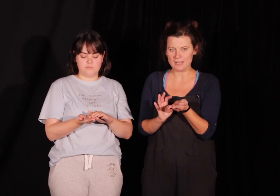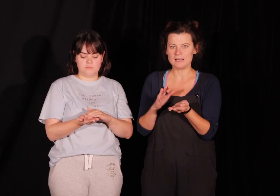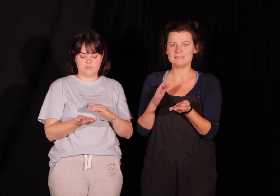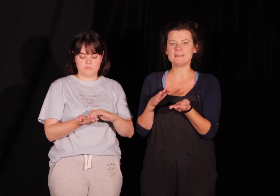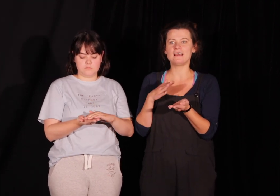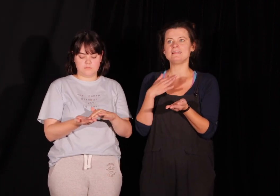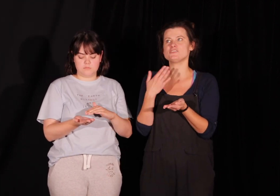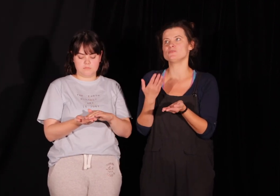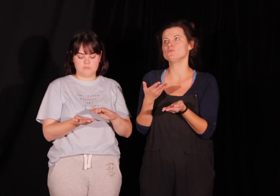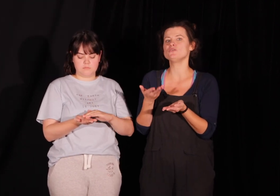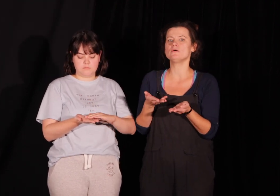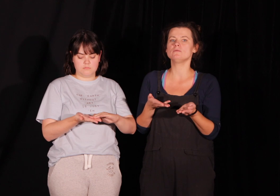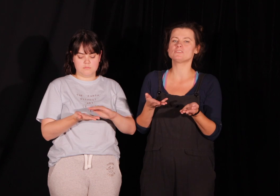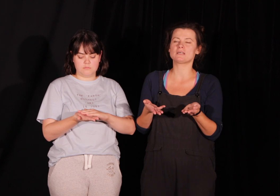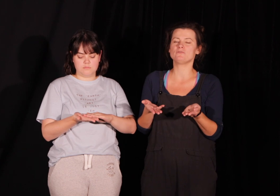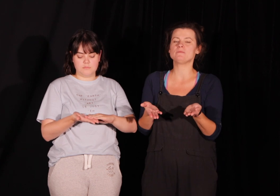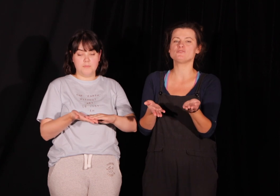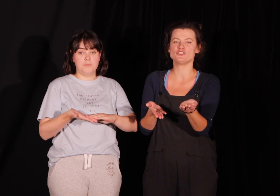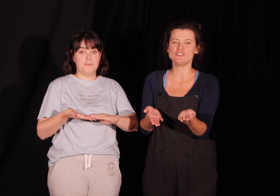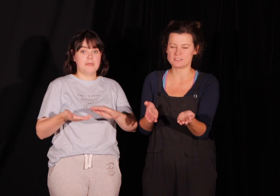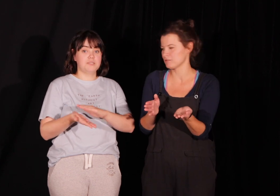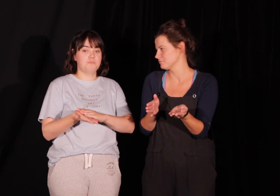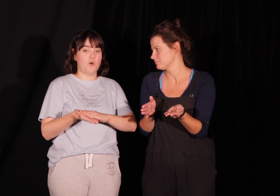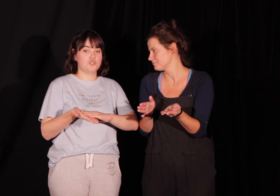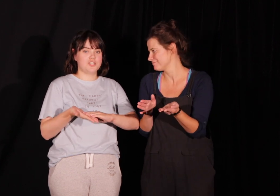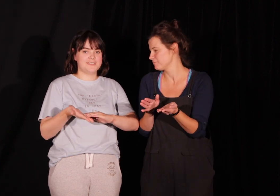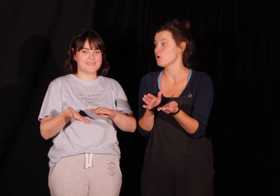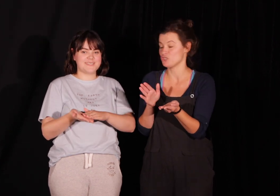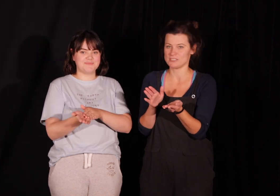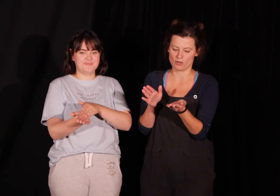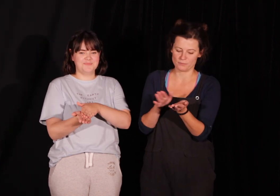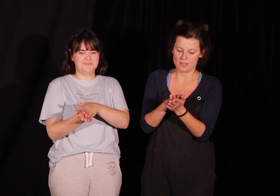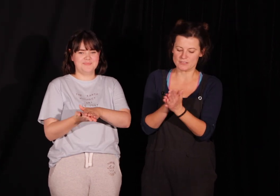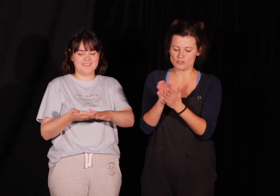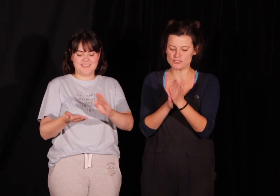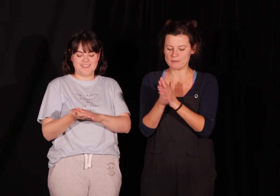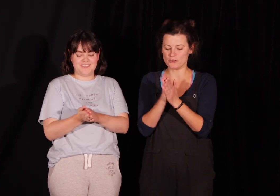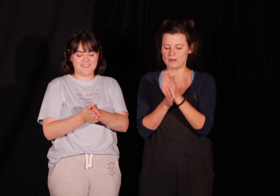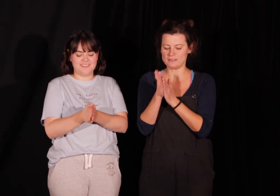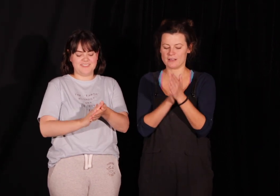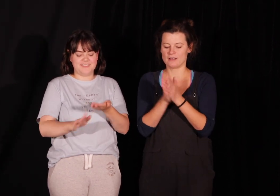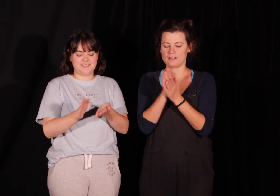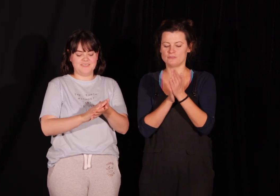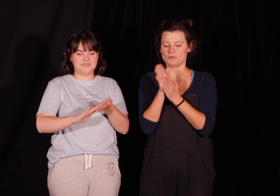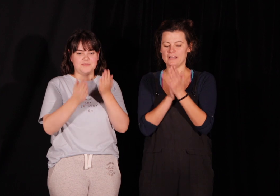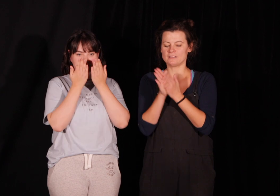nada naszym dłoniom, że tak powiem, lepszy ślizg. Po ślizg. Po ślizg. więc rozcieramy ją ładnie w dłoniach.